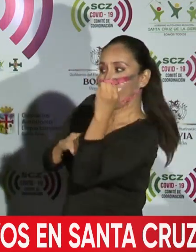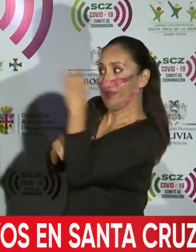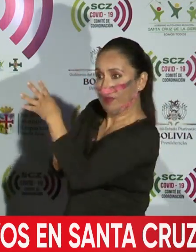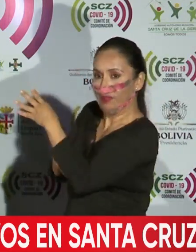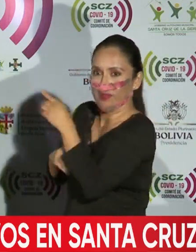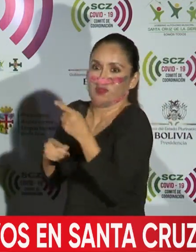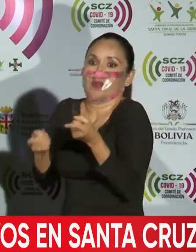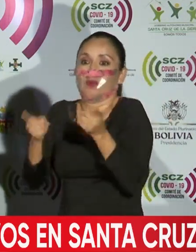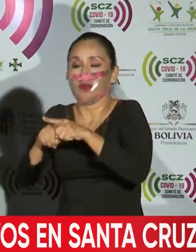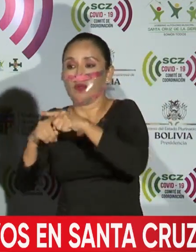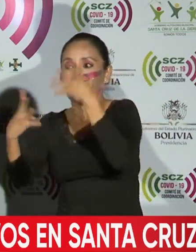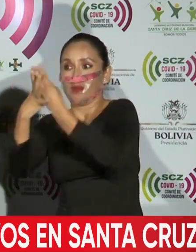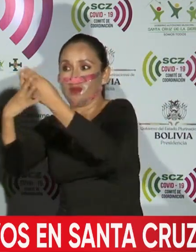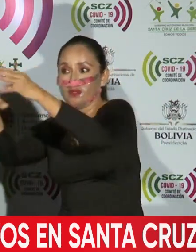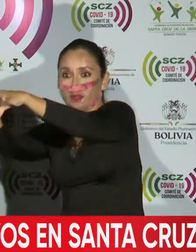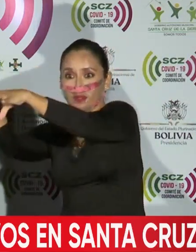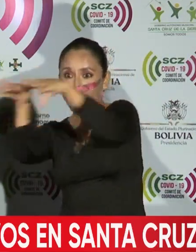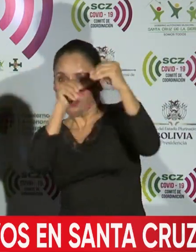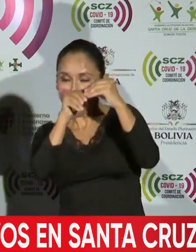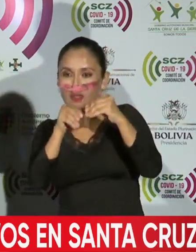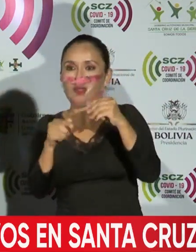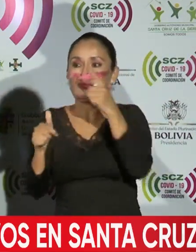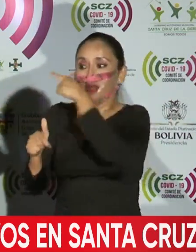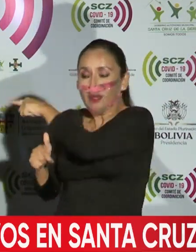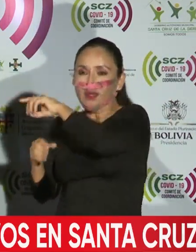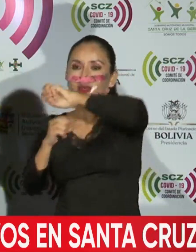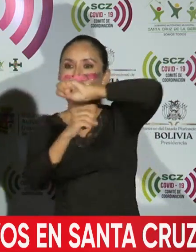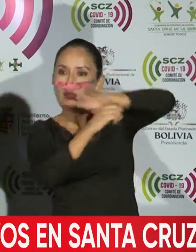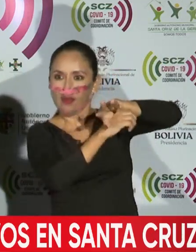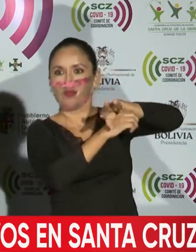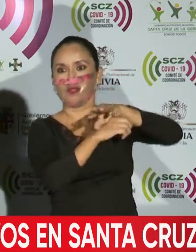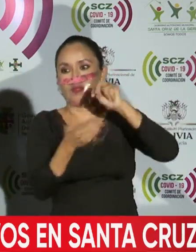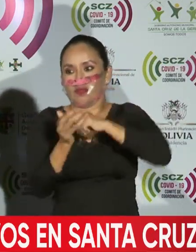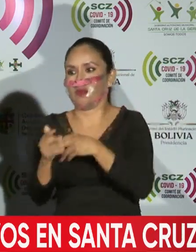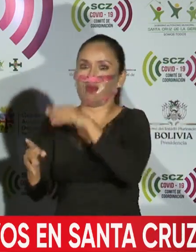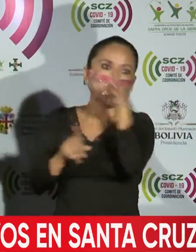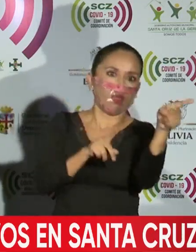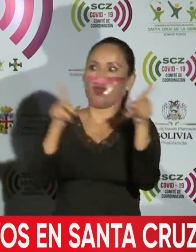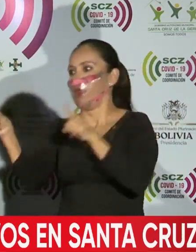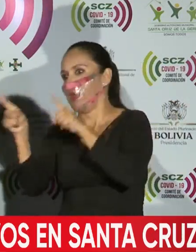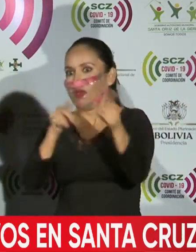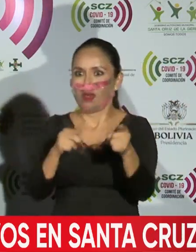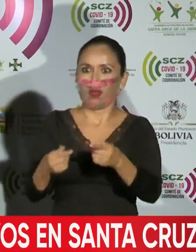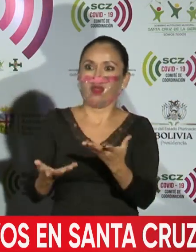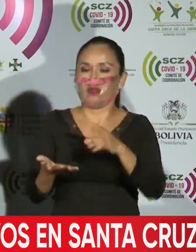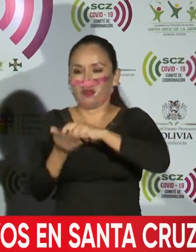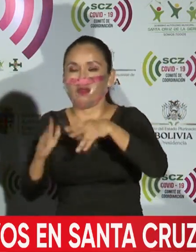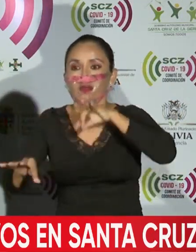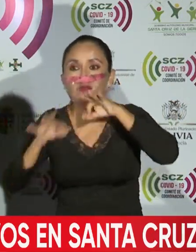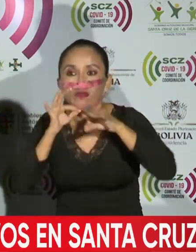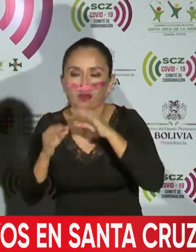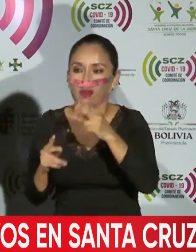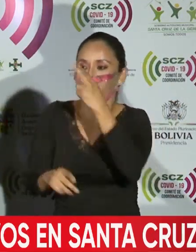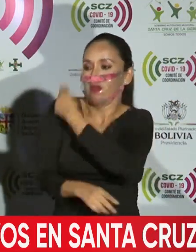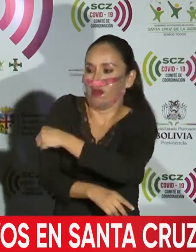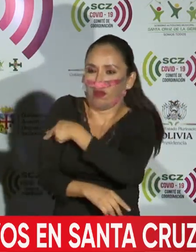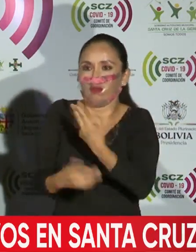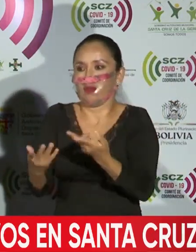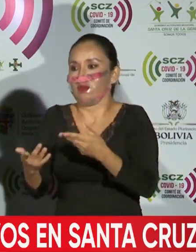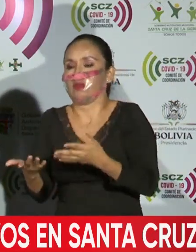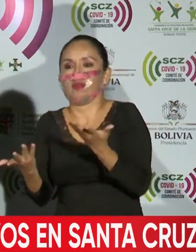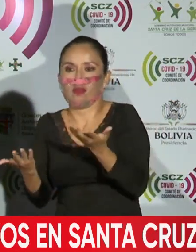al salir para ver a qué hospital lo derivamos y evitar esta situación de llevarlo innecesariamente a un hospital. Así que hoy estamos